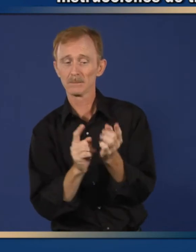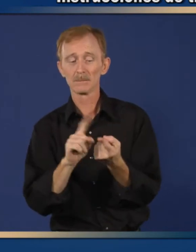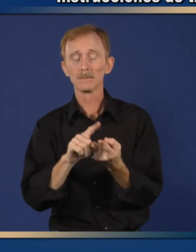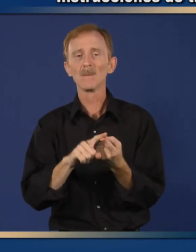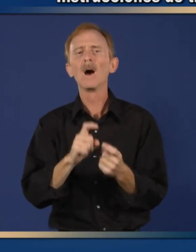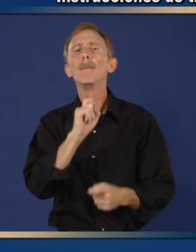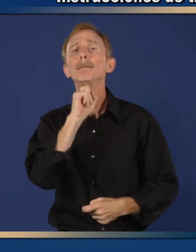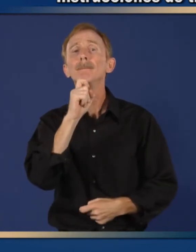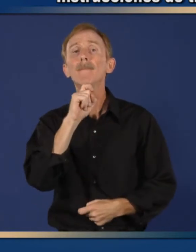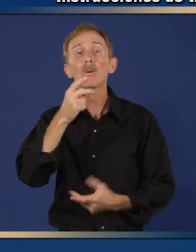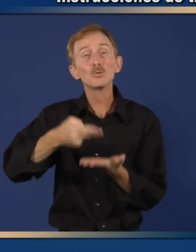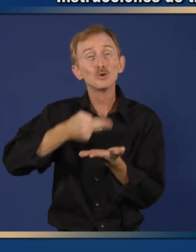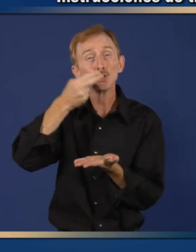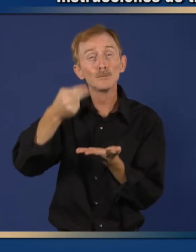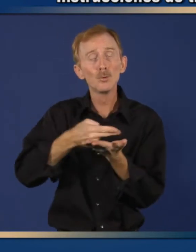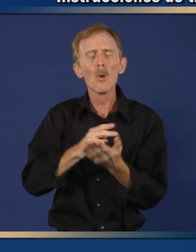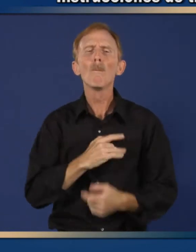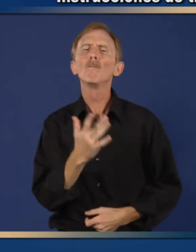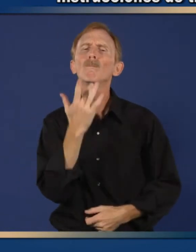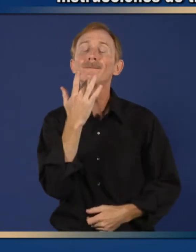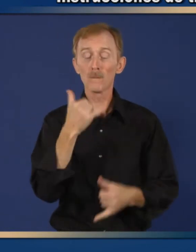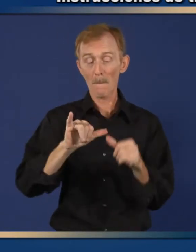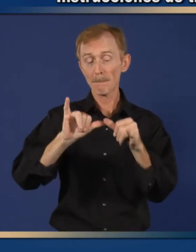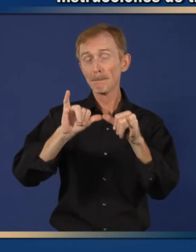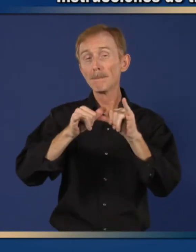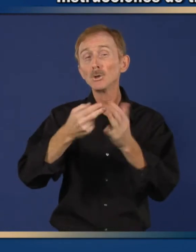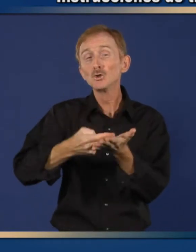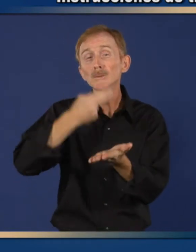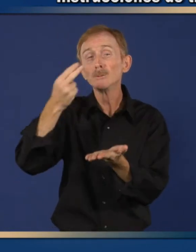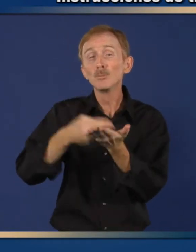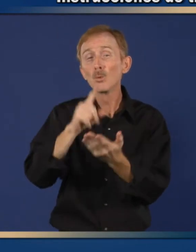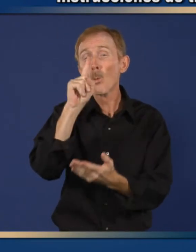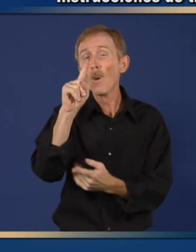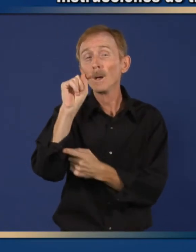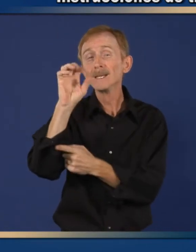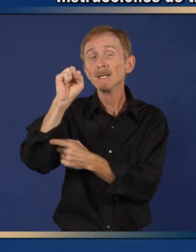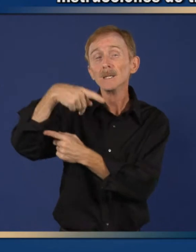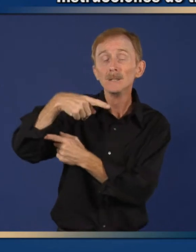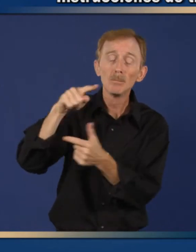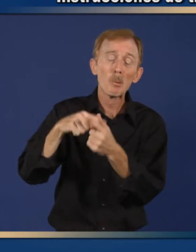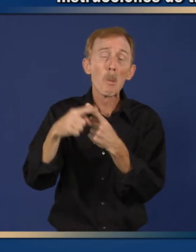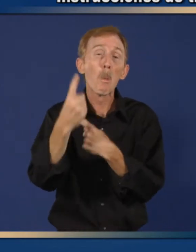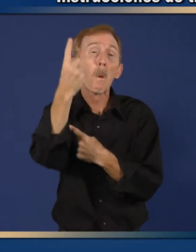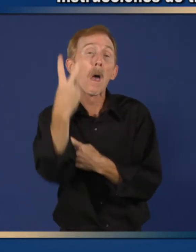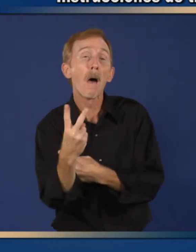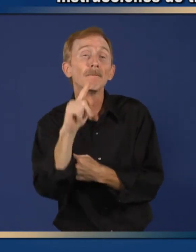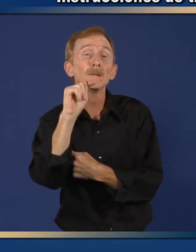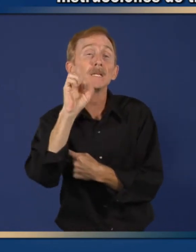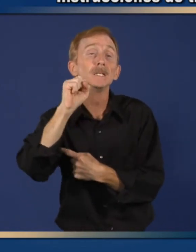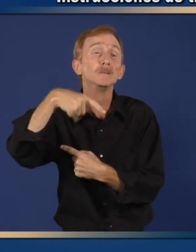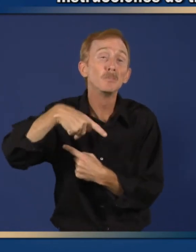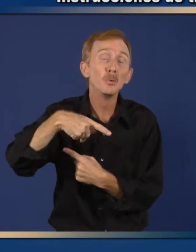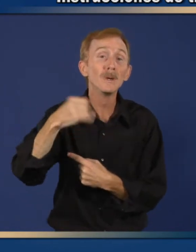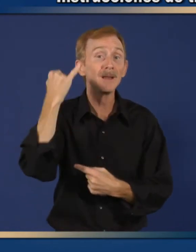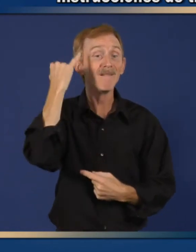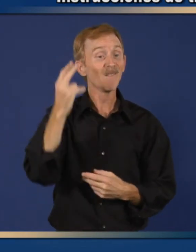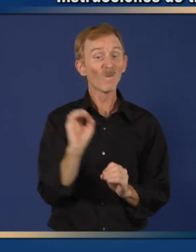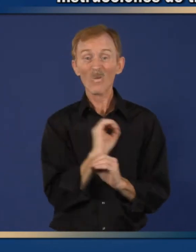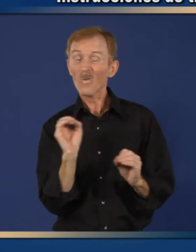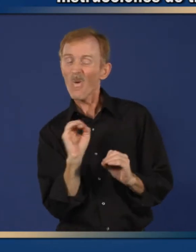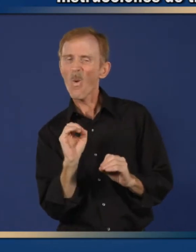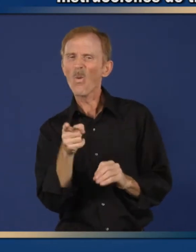de medición, una cucharadita y media cucharadita. Cucharas de medir son los preferidos. Si no están